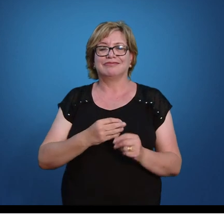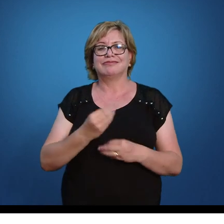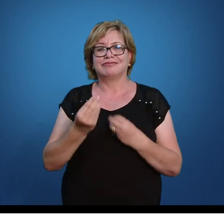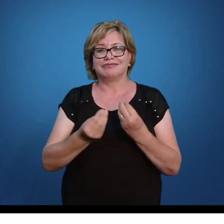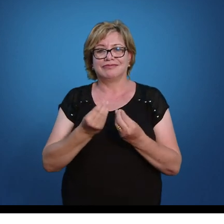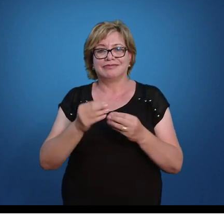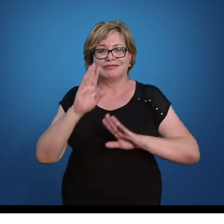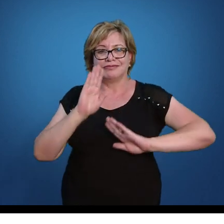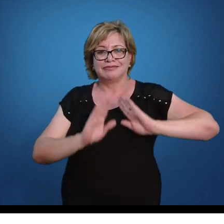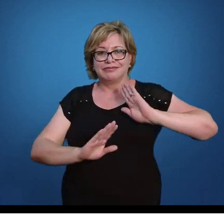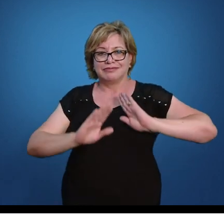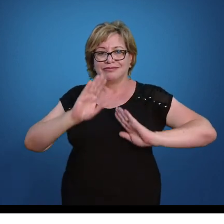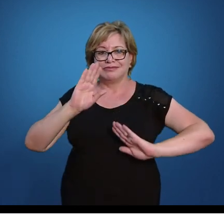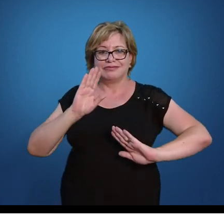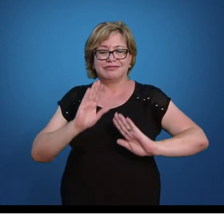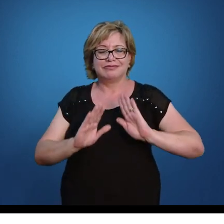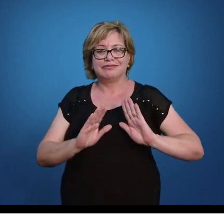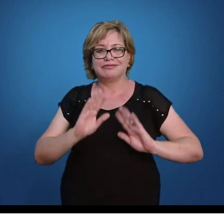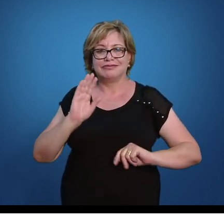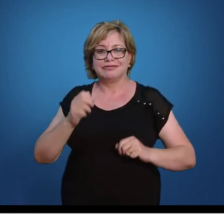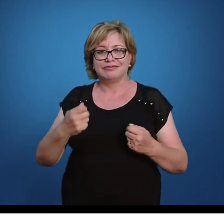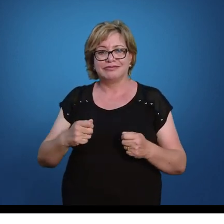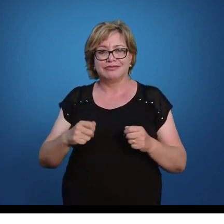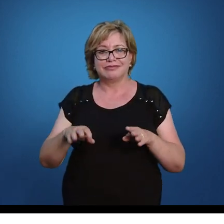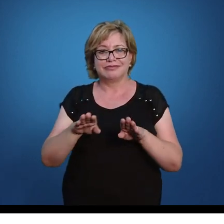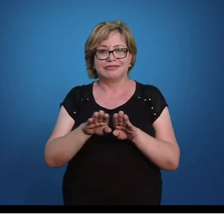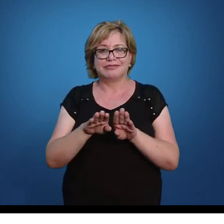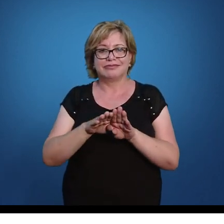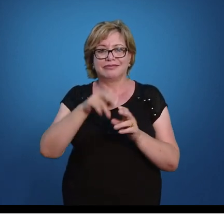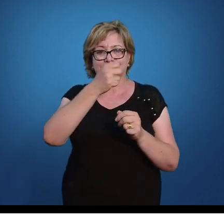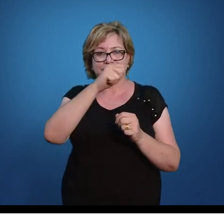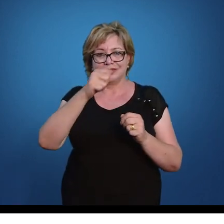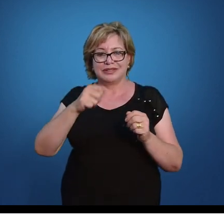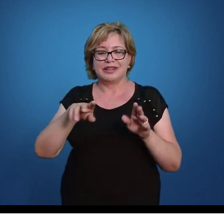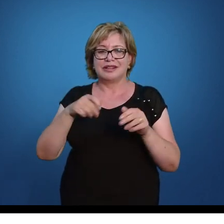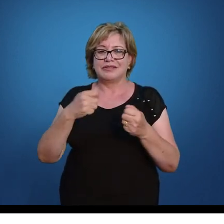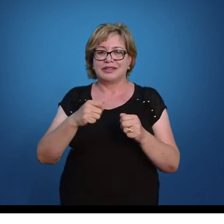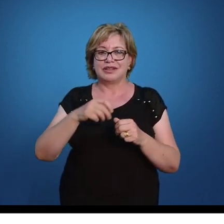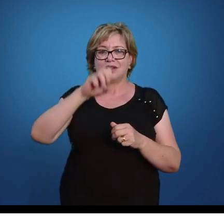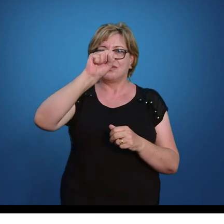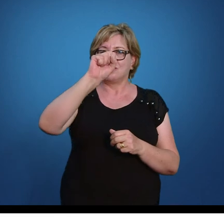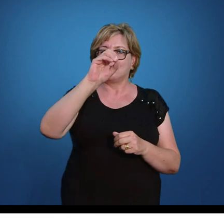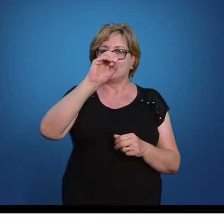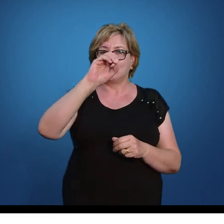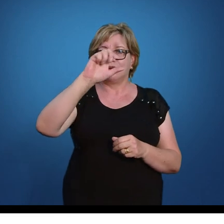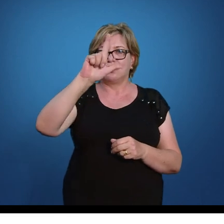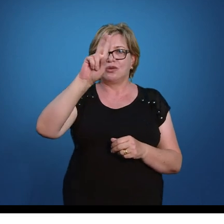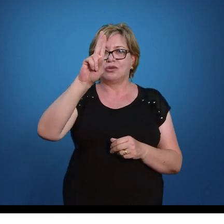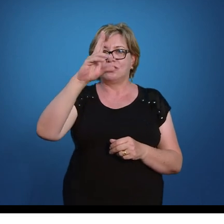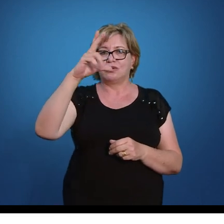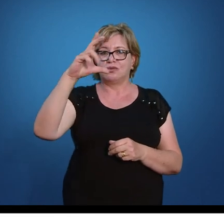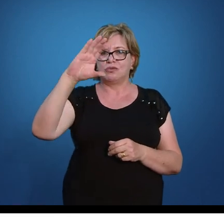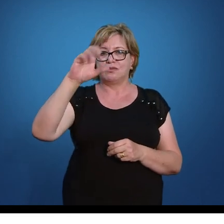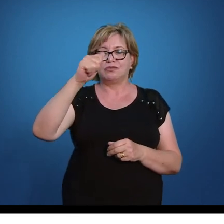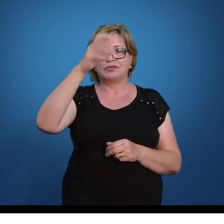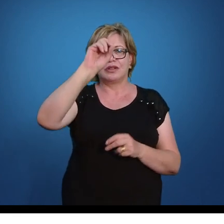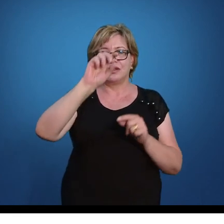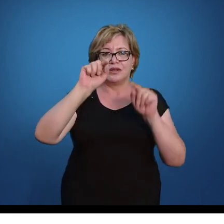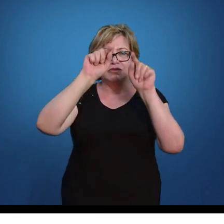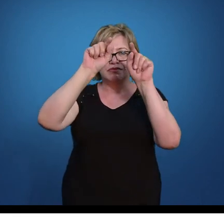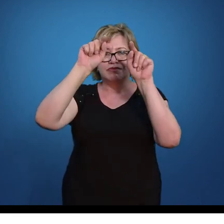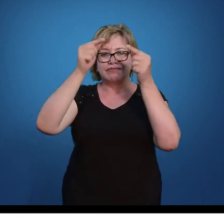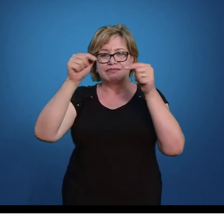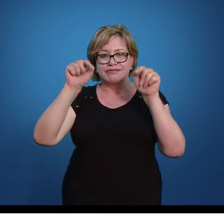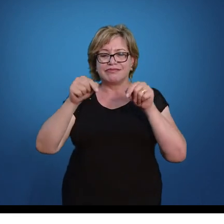alguns casos também é necessário você escrever o que a gente chama de conjunto de solução. Então, você pode colocar lá que a resposta é